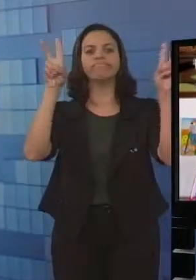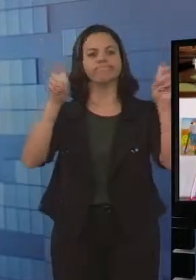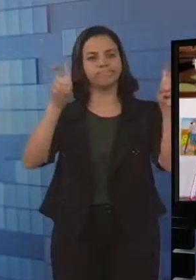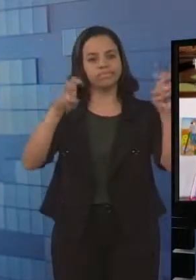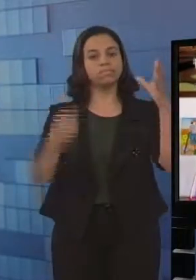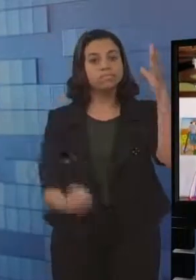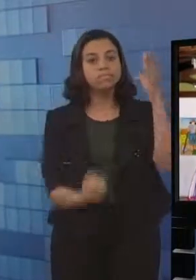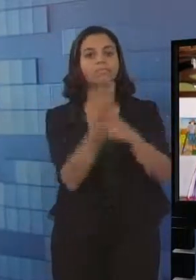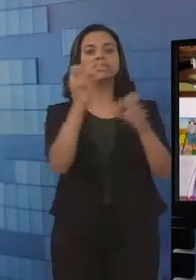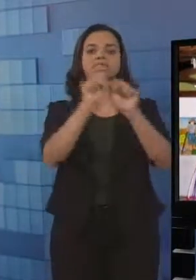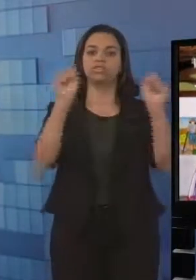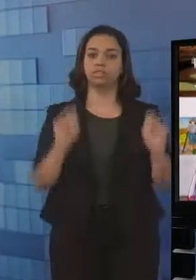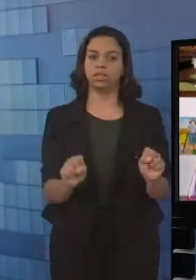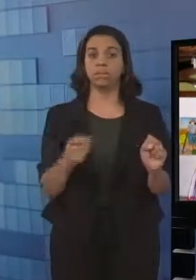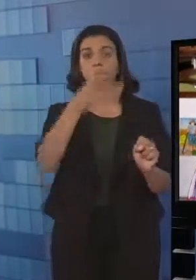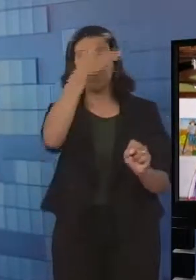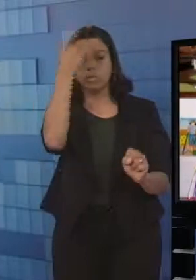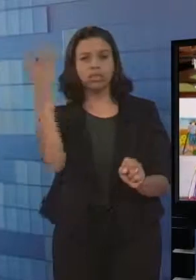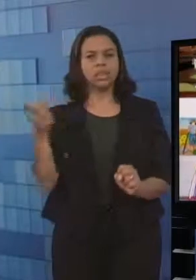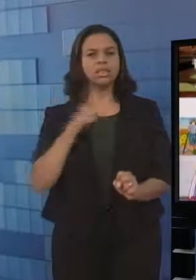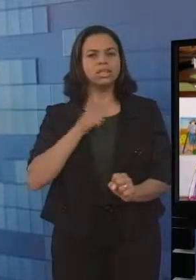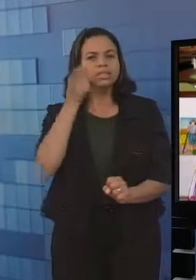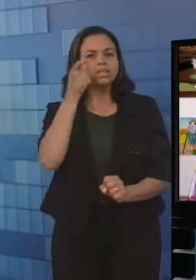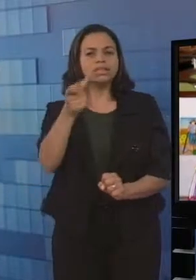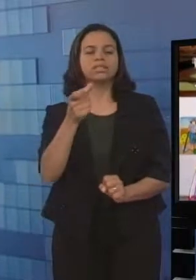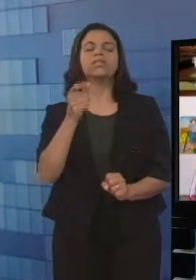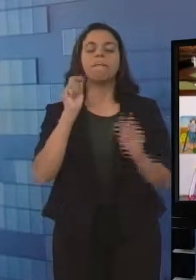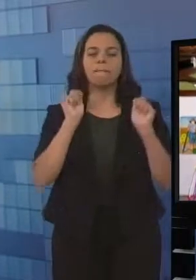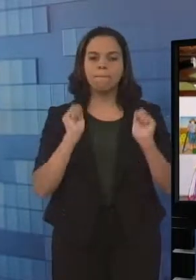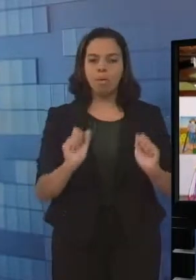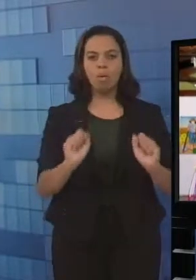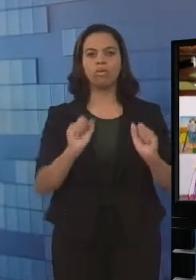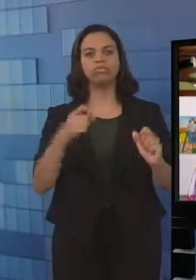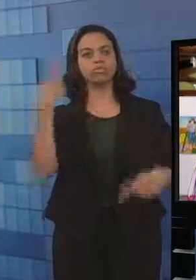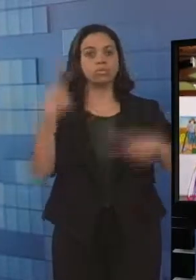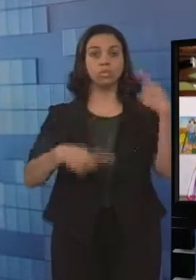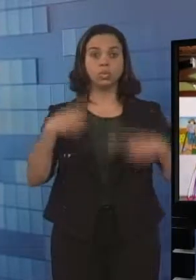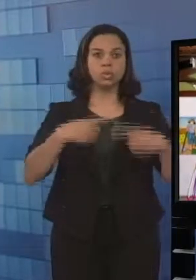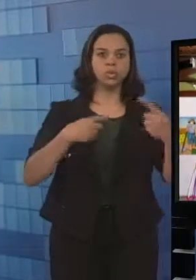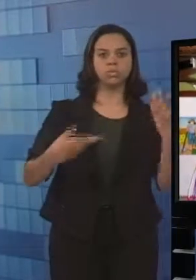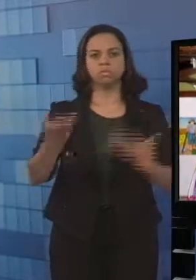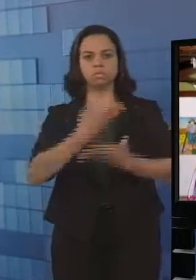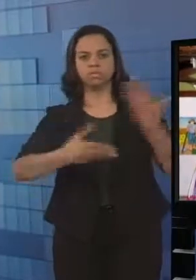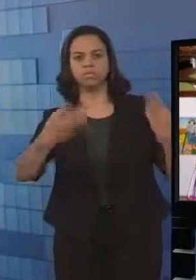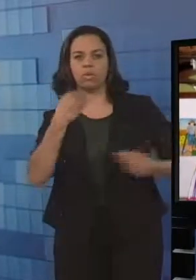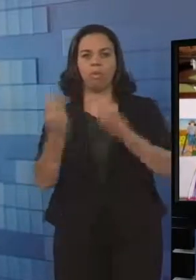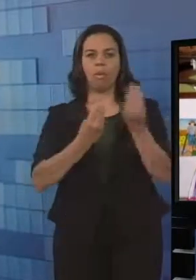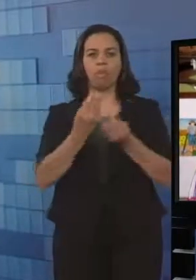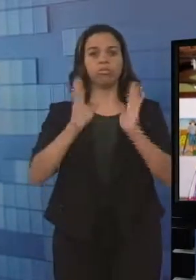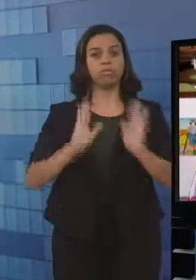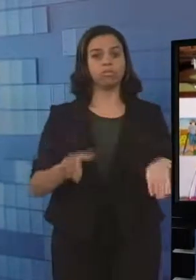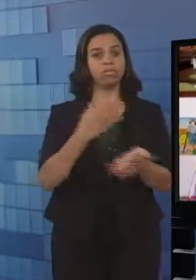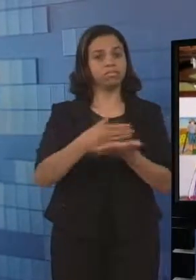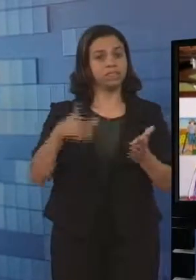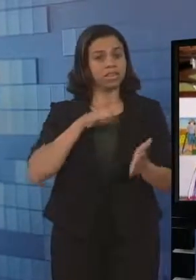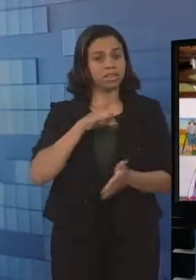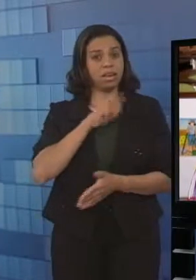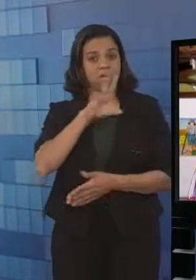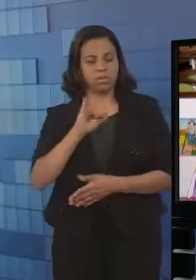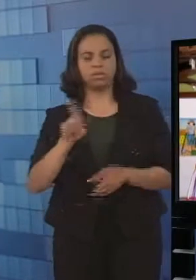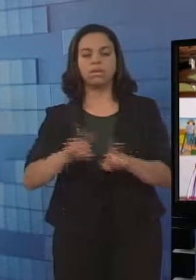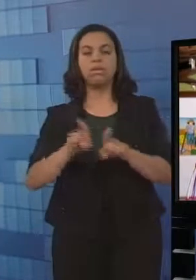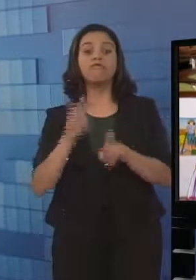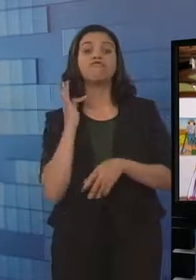interessados em cultura, vão discutir os diversos temas, aquilo que o município já realiza e aquilo que pode ser agregado a um futuro Sistema